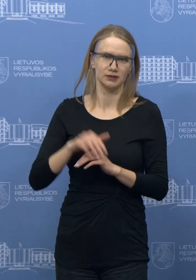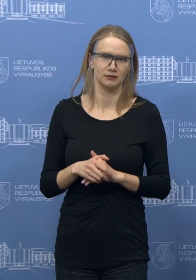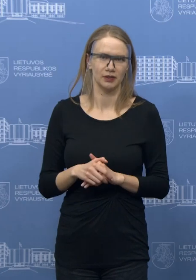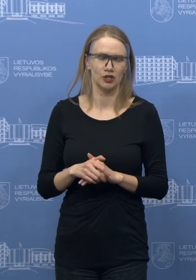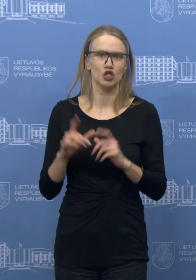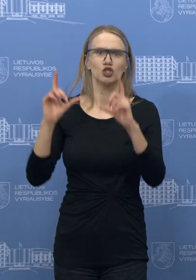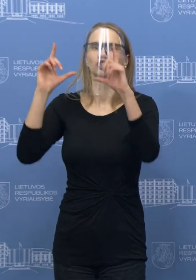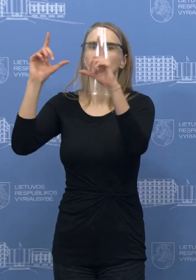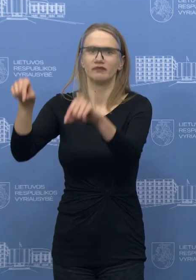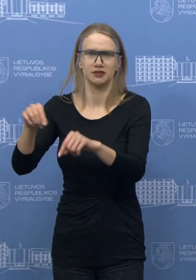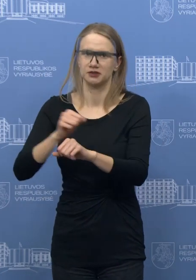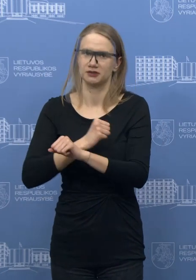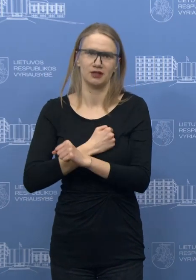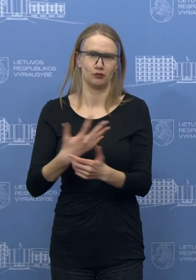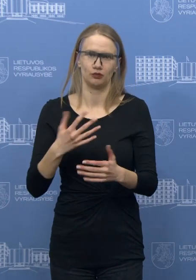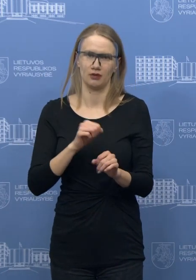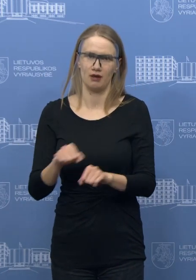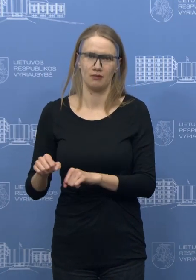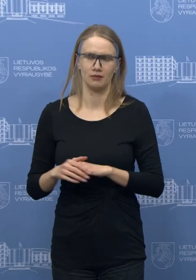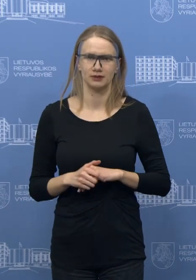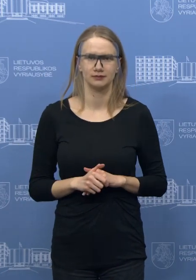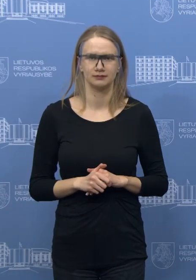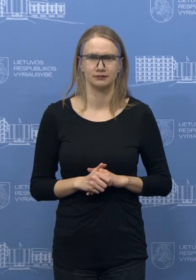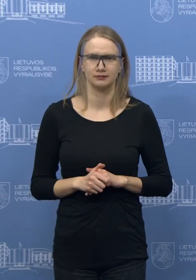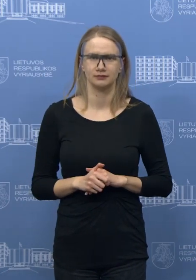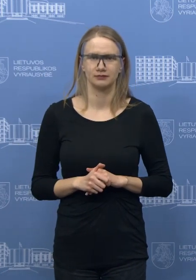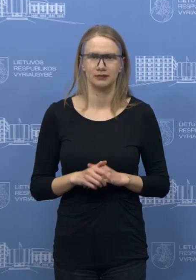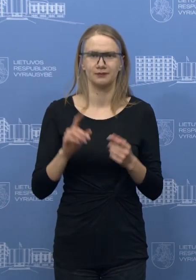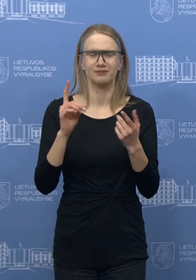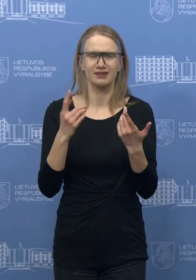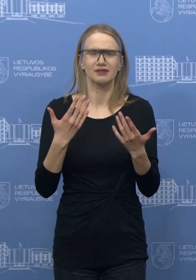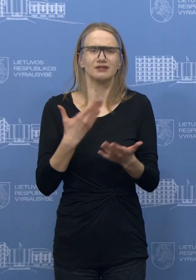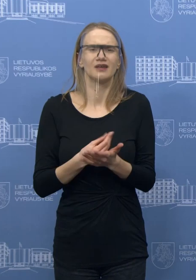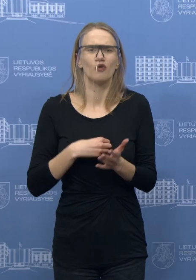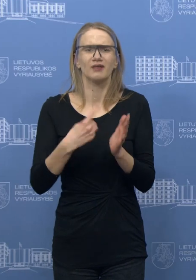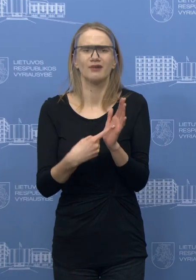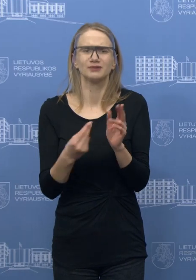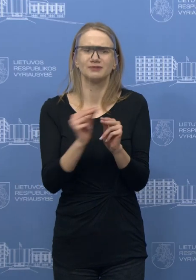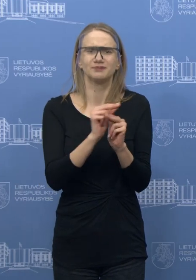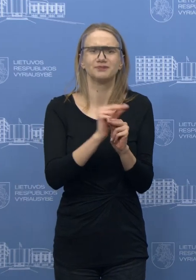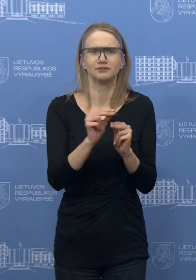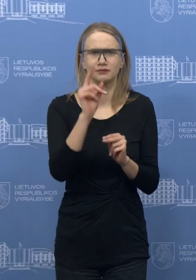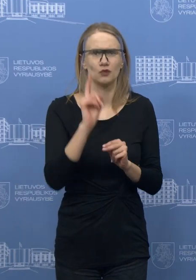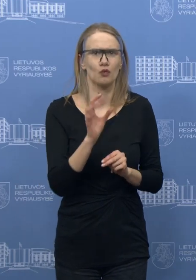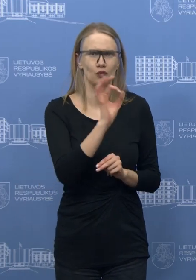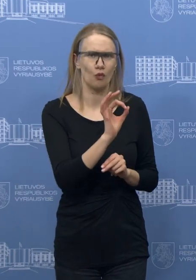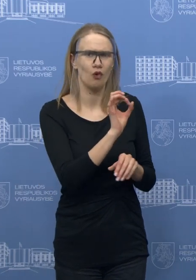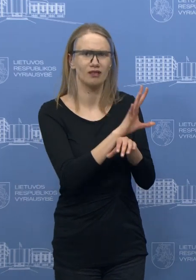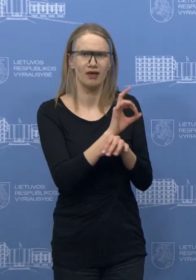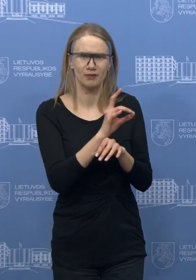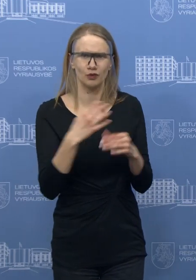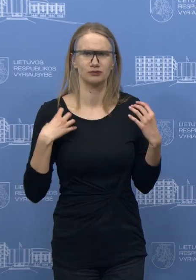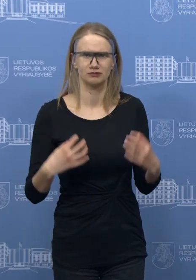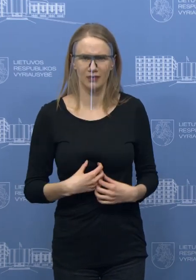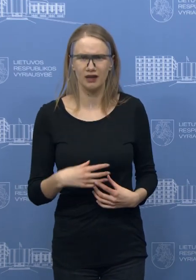galimybės gamintojas nebeturi. Aš dabar galiu gal perklosti vieno klausimo, tai irgi susijęs su ribojimais. Tai trumpai tiesiog klaipėdos meras stebisi dėl to,